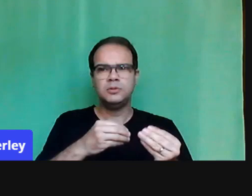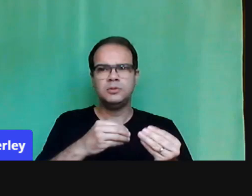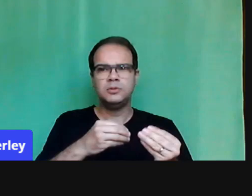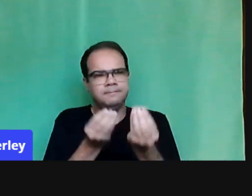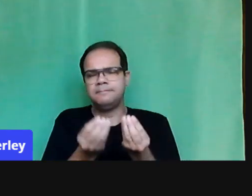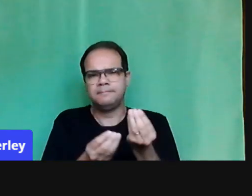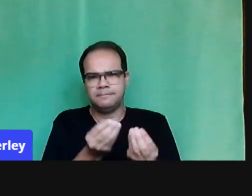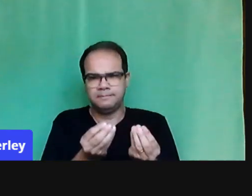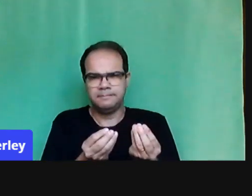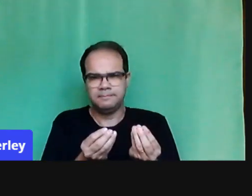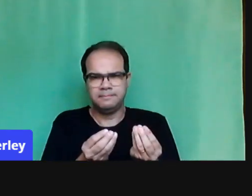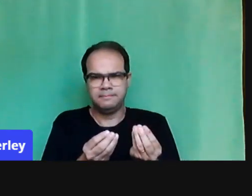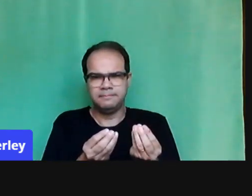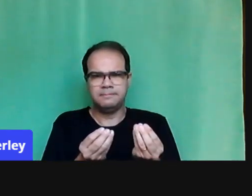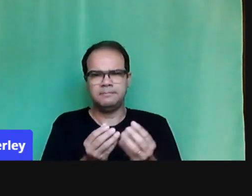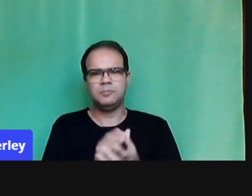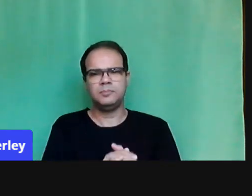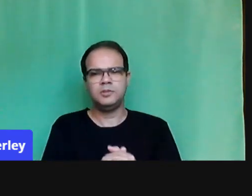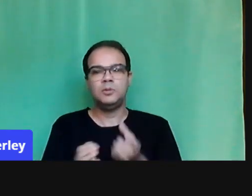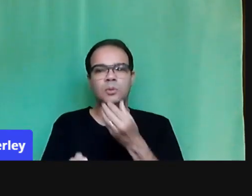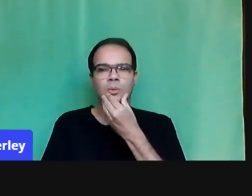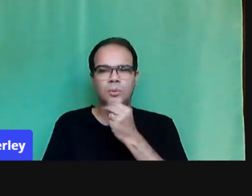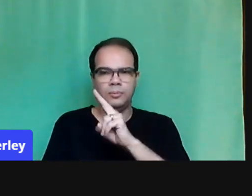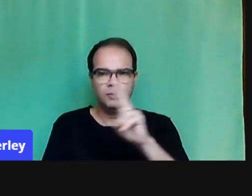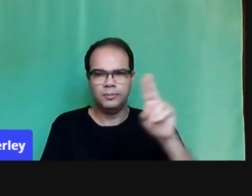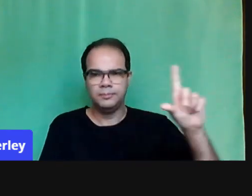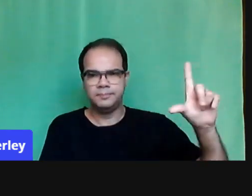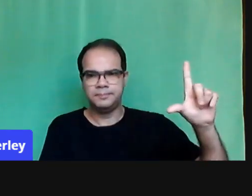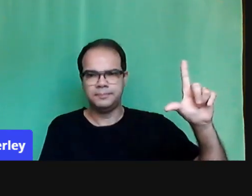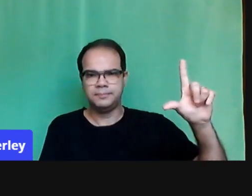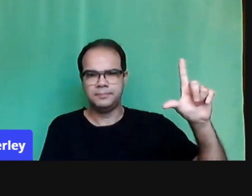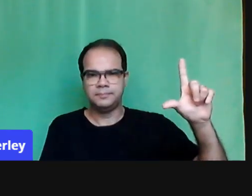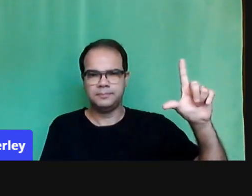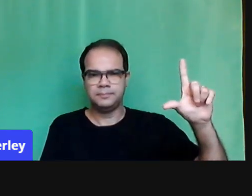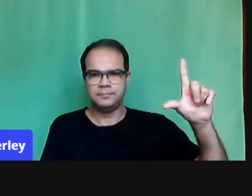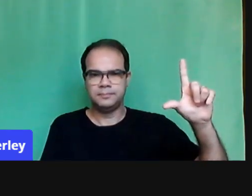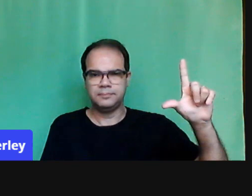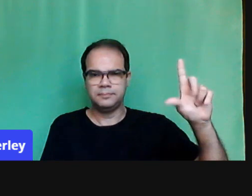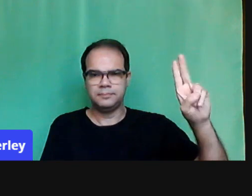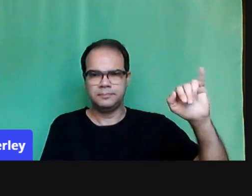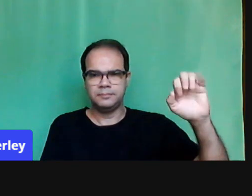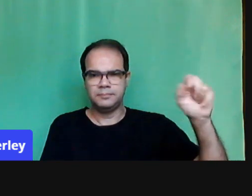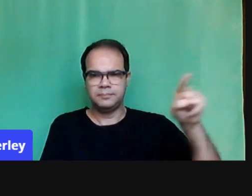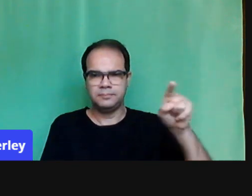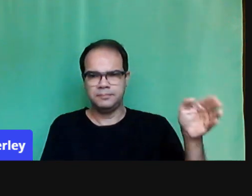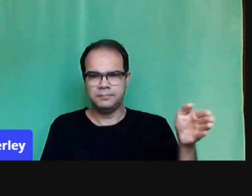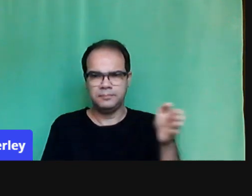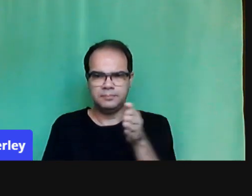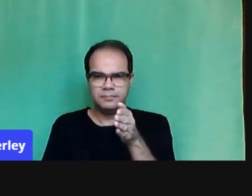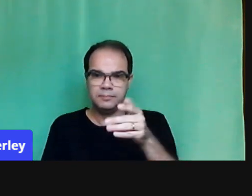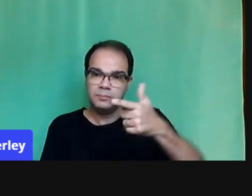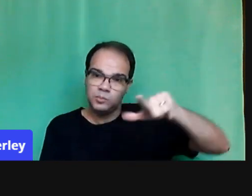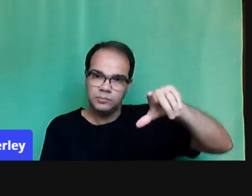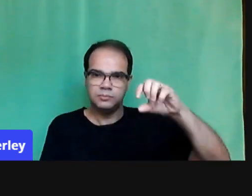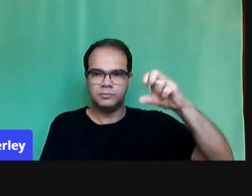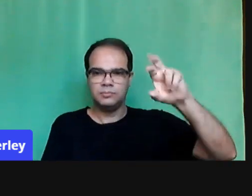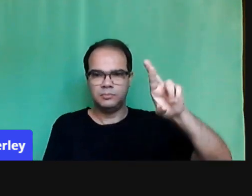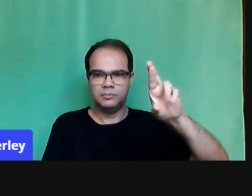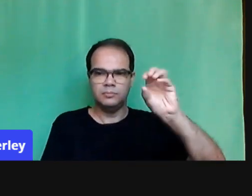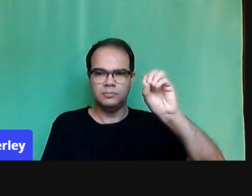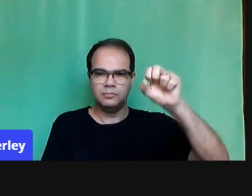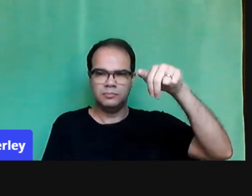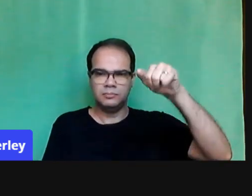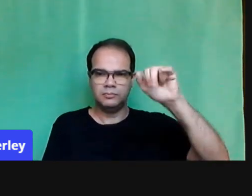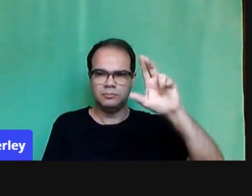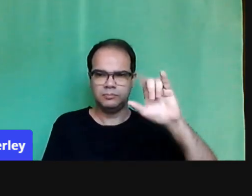Um trabalho do professor Luiz Fernando Dourado e do Romilson Siqueira, trazendo alguns elementos, alguns